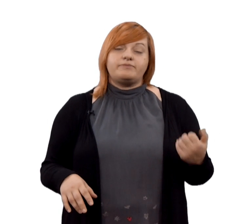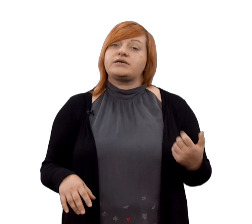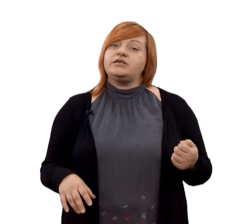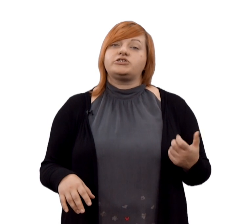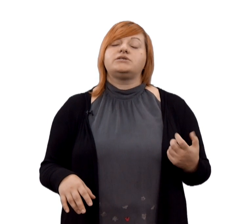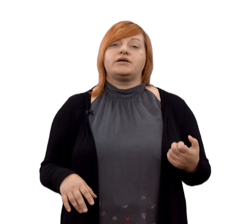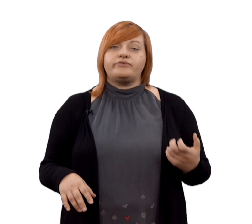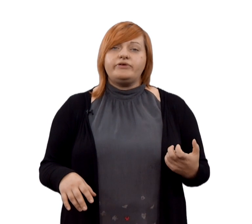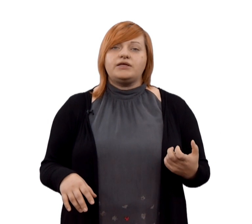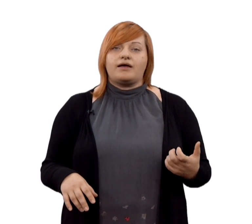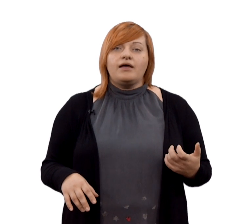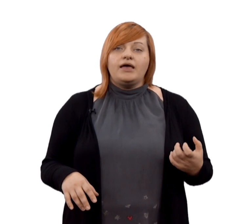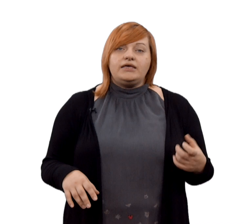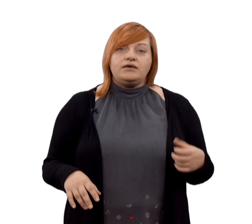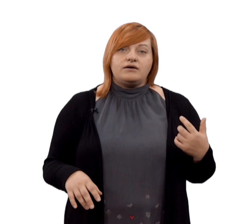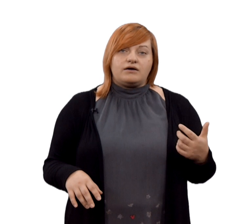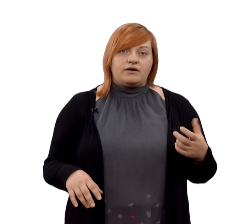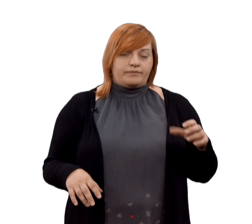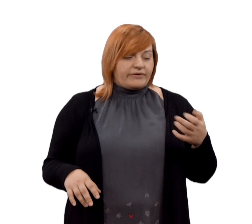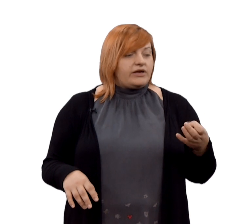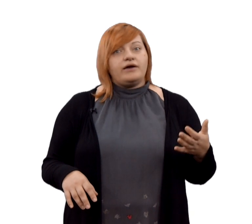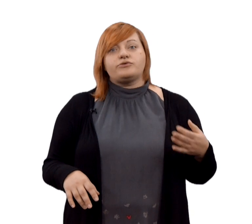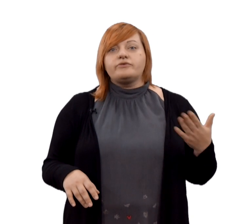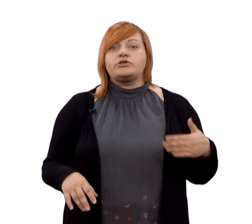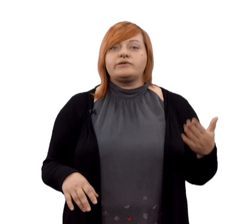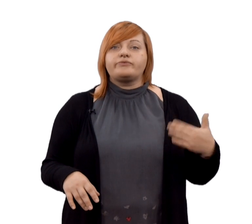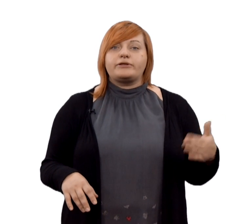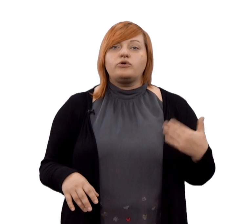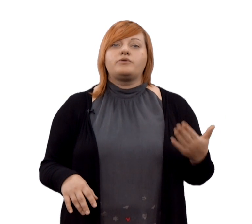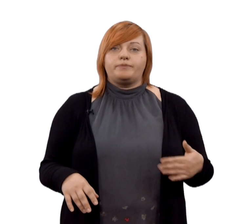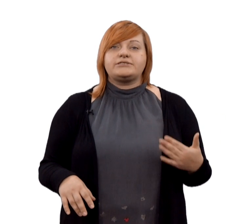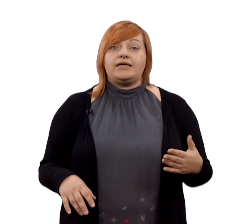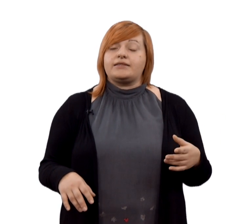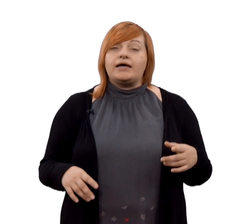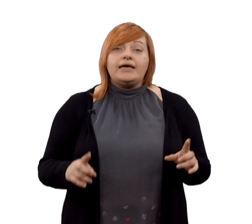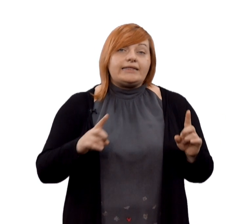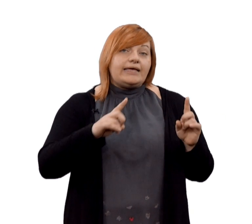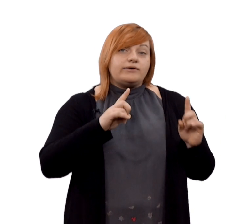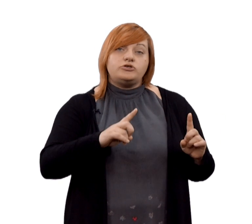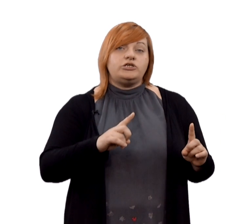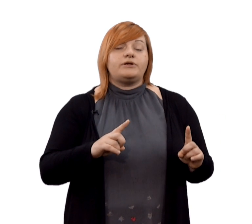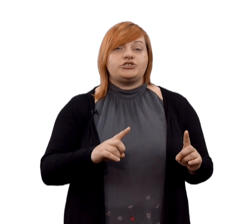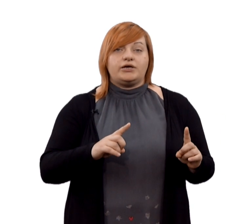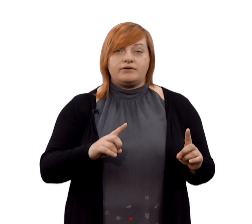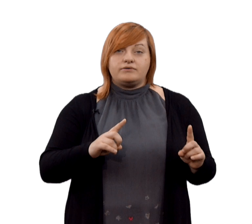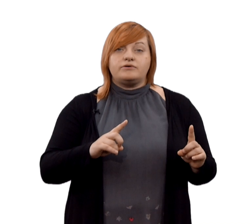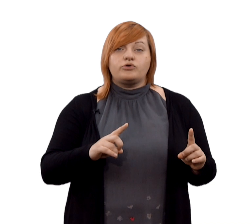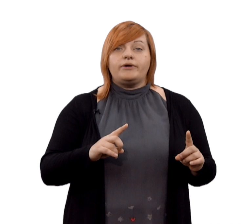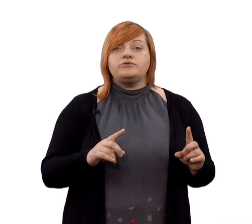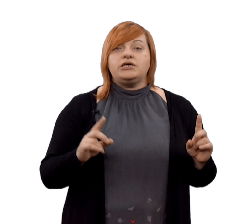бесконечно сидят в Твиттере и проверяют вот этот поток постоянно. Это очень небольшая группа людей,